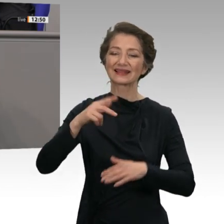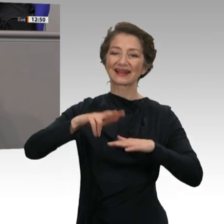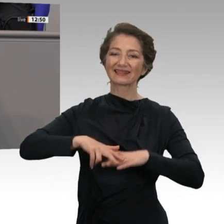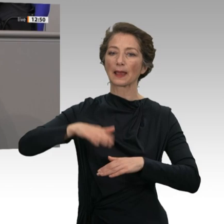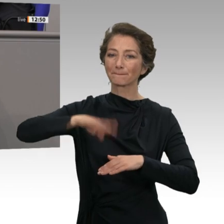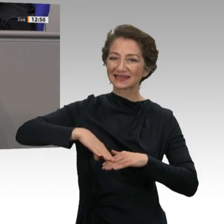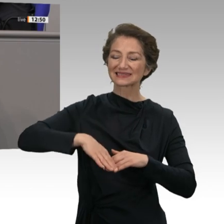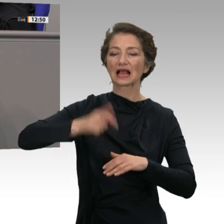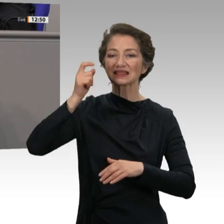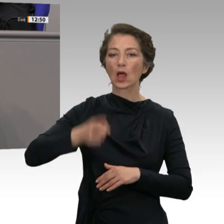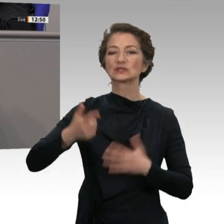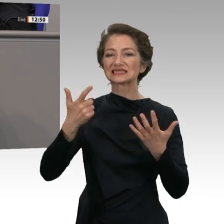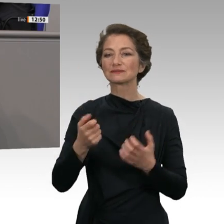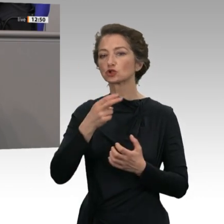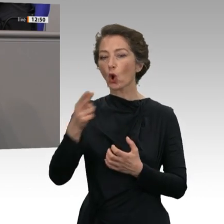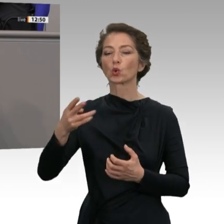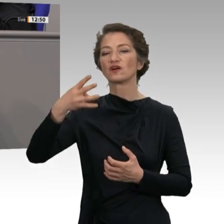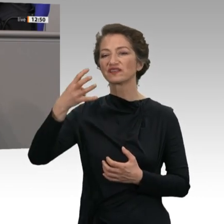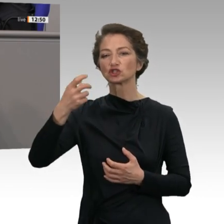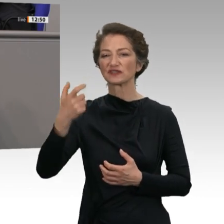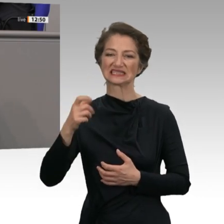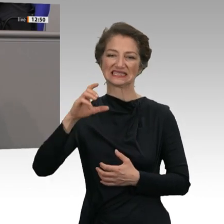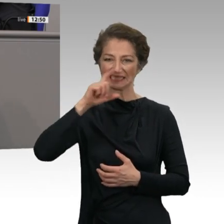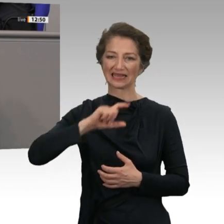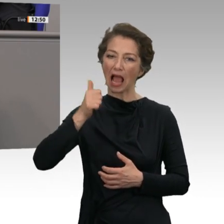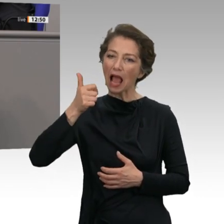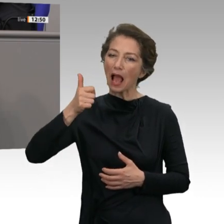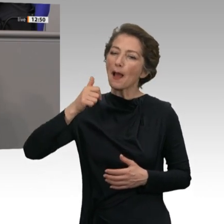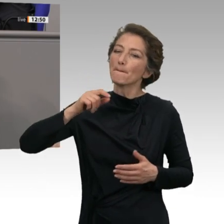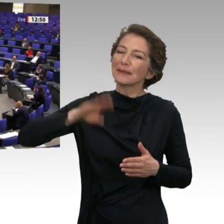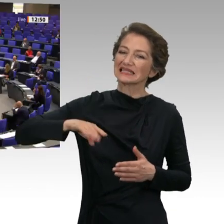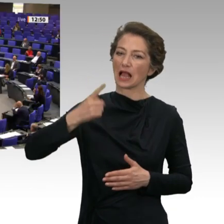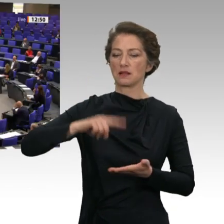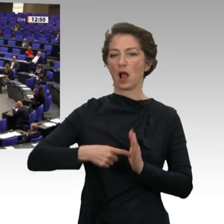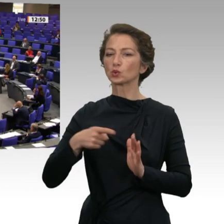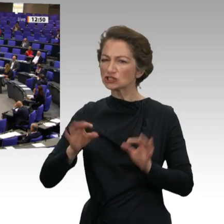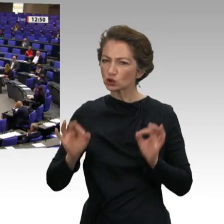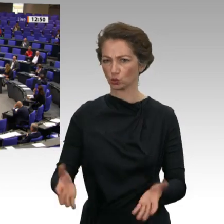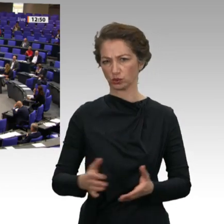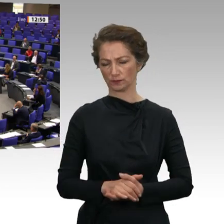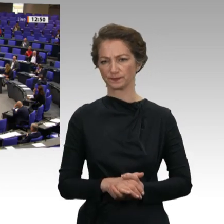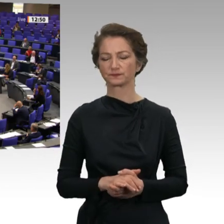,24 Euro. Das ist gut so. Übrigens, wer keine 15